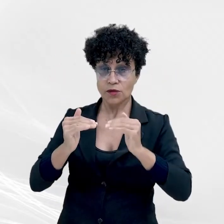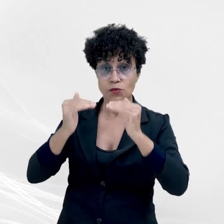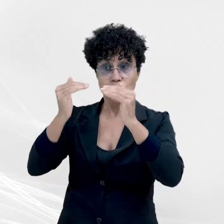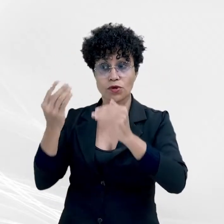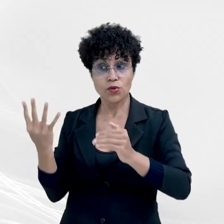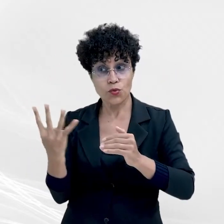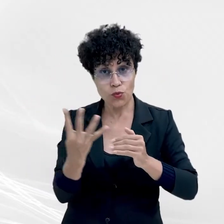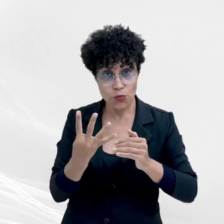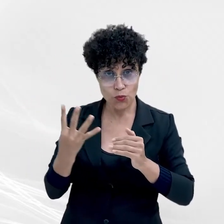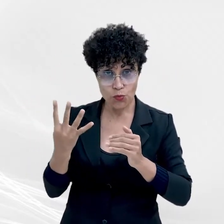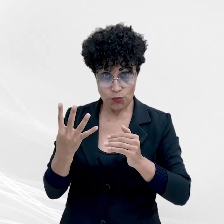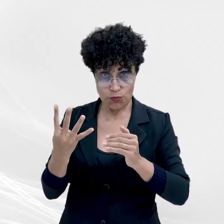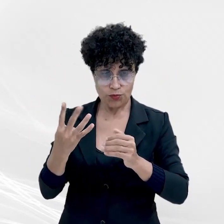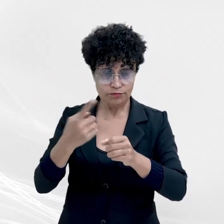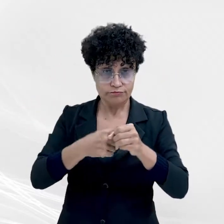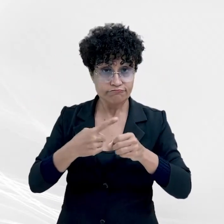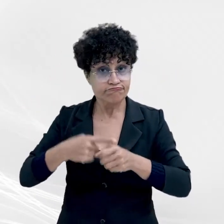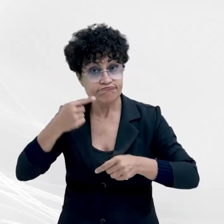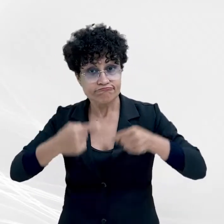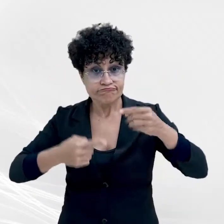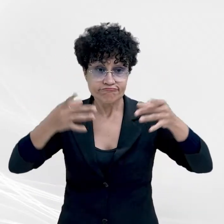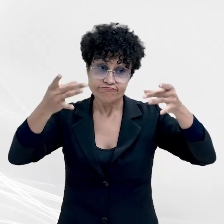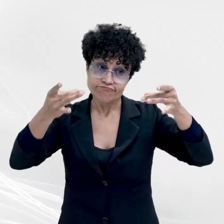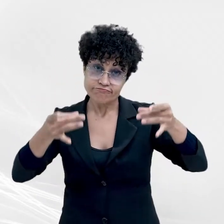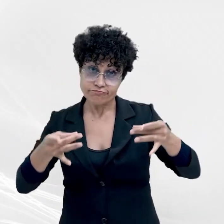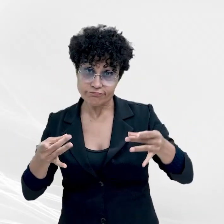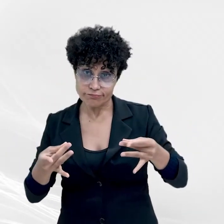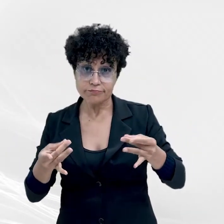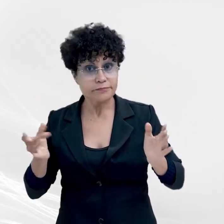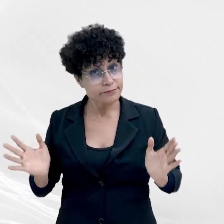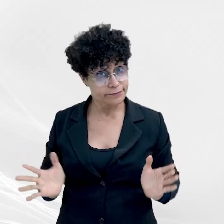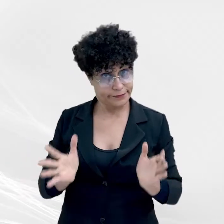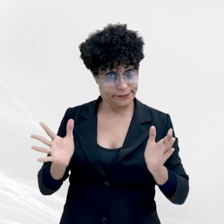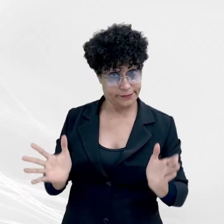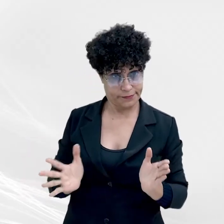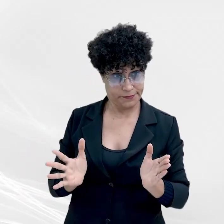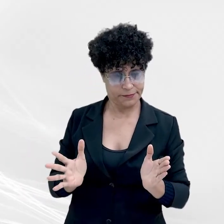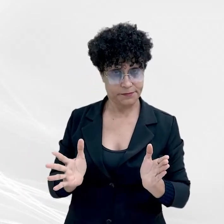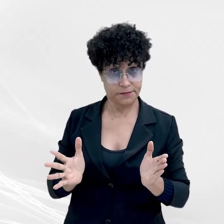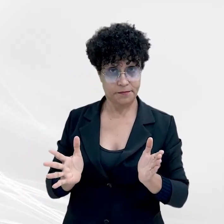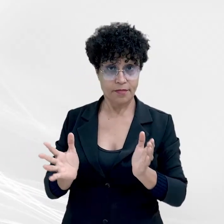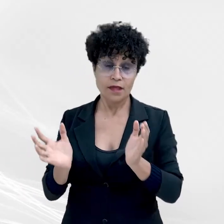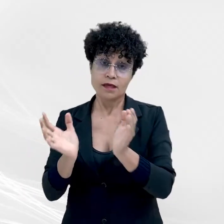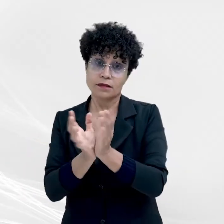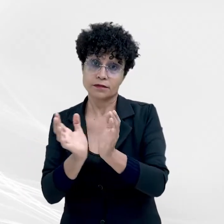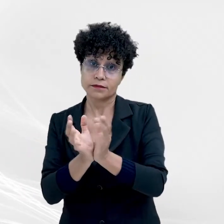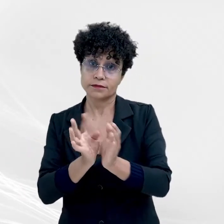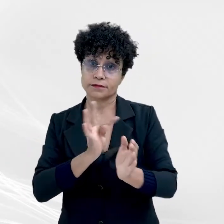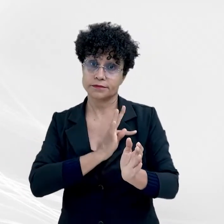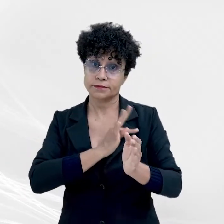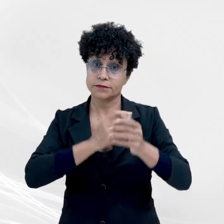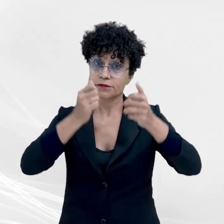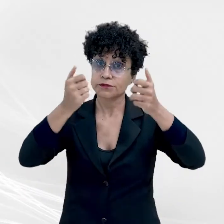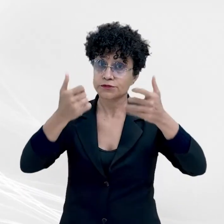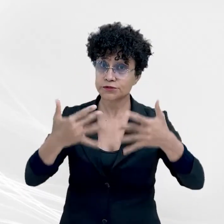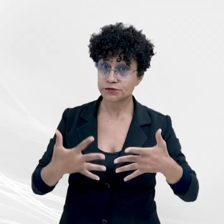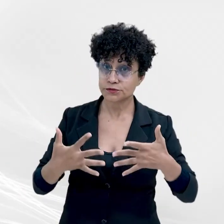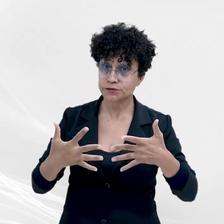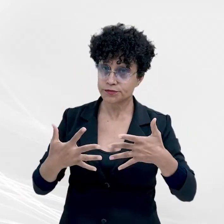municípios discutiram detalhes da iniciativa. A equipe técnica explicou que o projeto possui